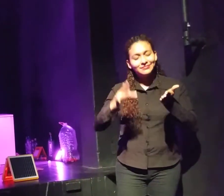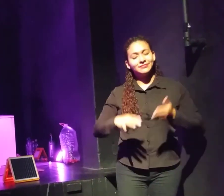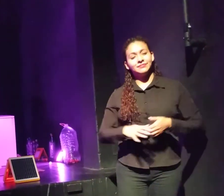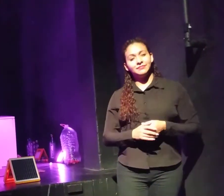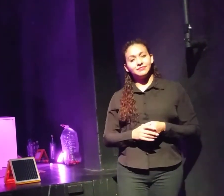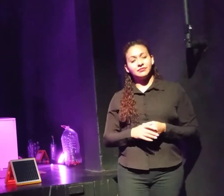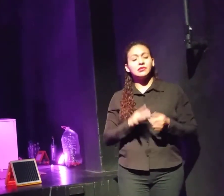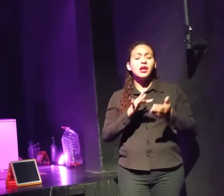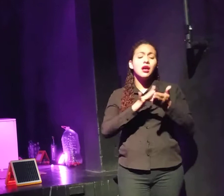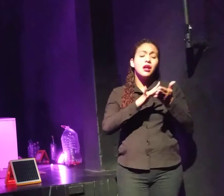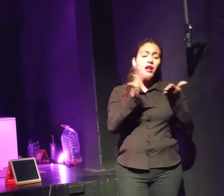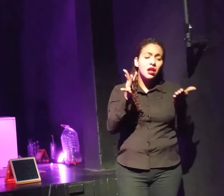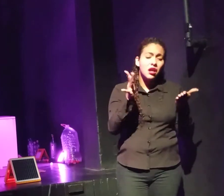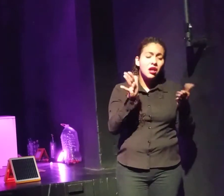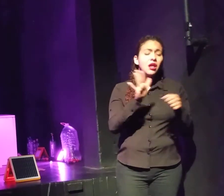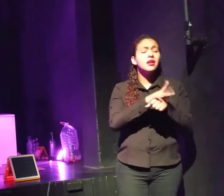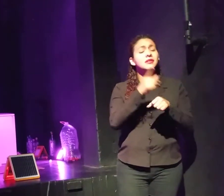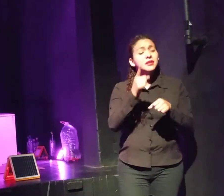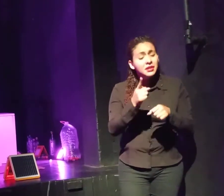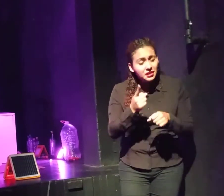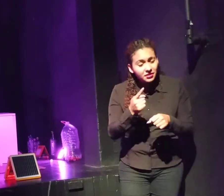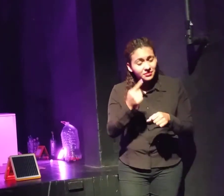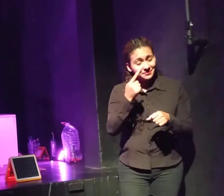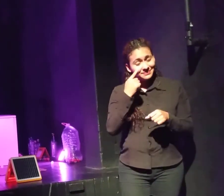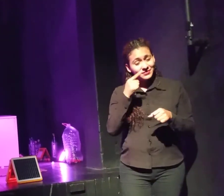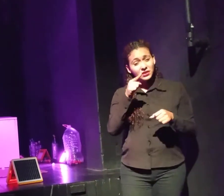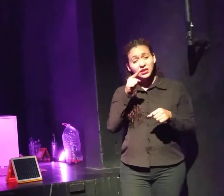Gracias por haberme dejado sentir el dolor de tus arrugas.